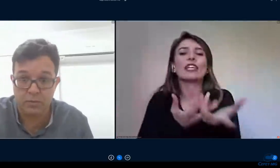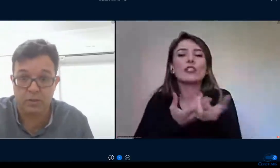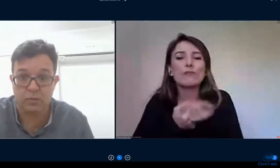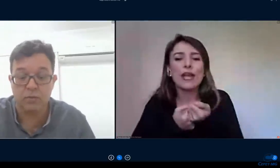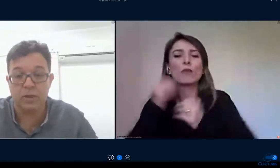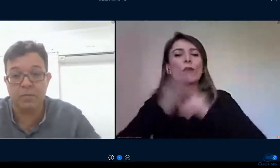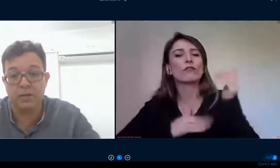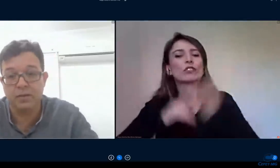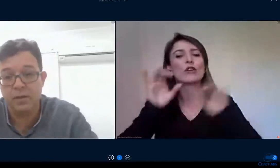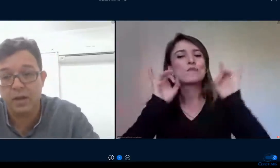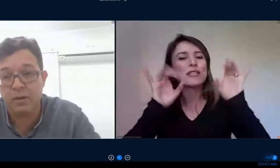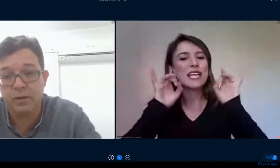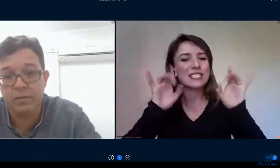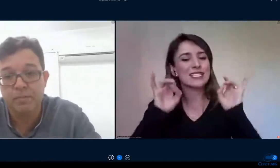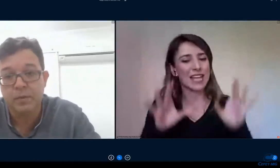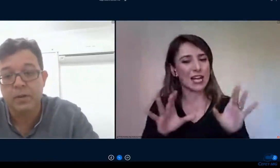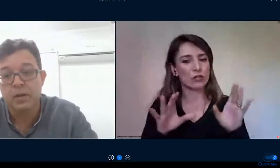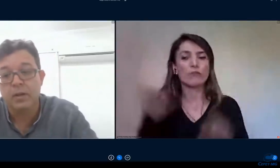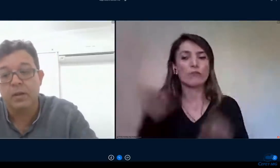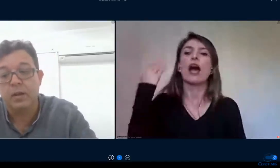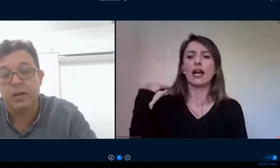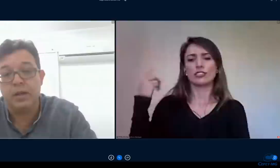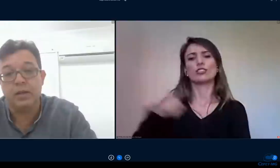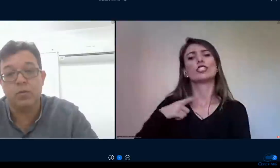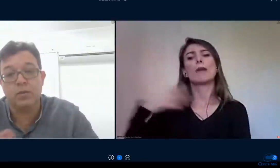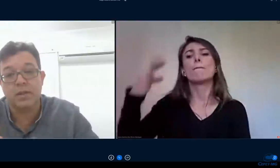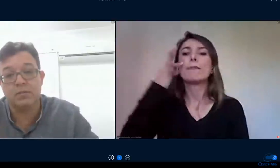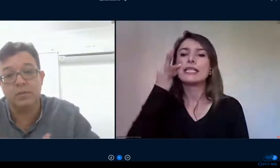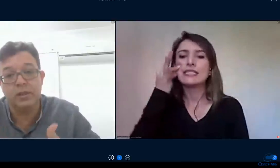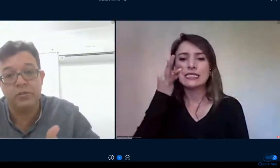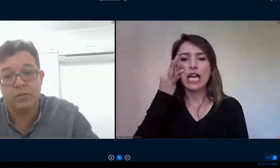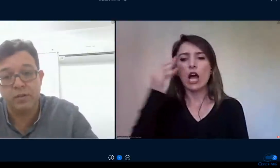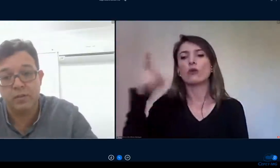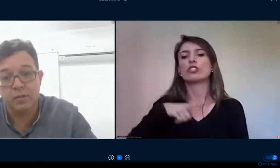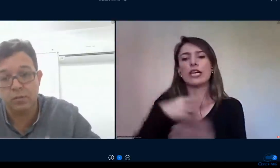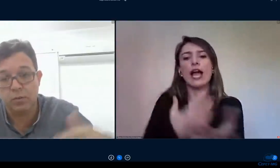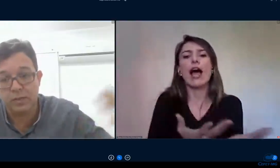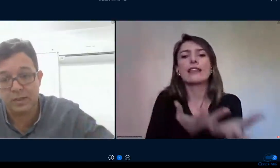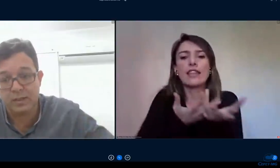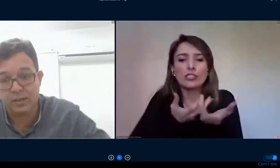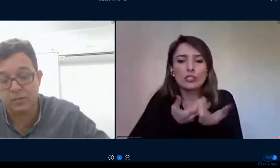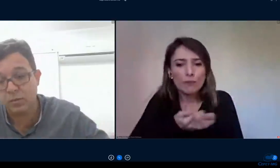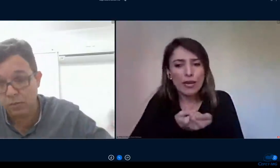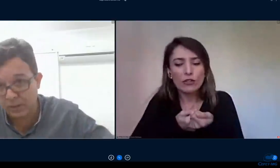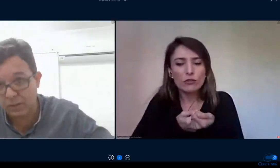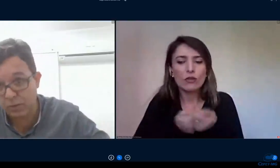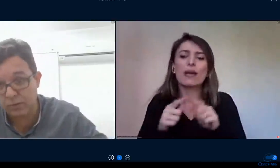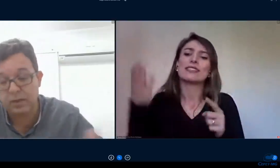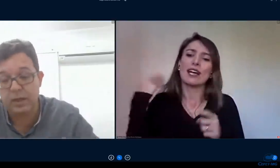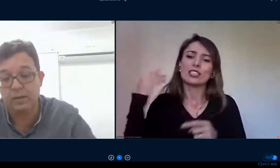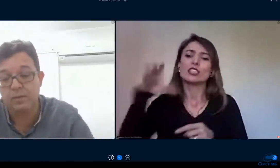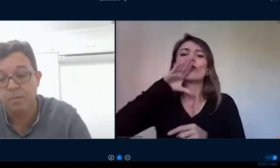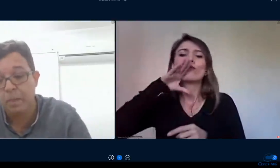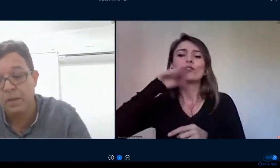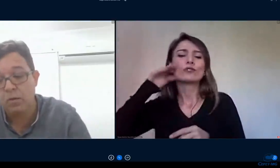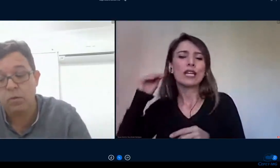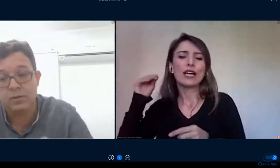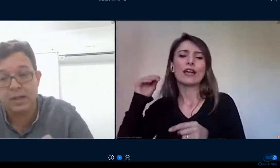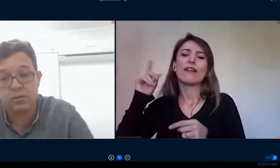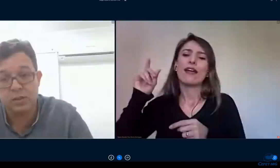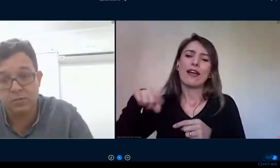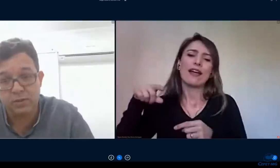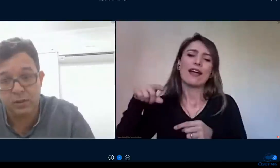que faziam atendimento presencial né o contrato deles tinha vencido são contratações externas